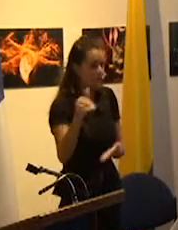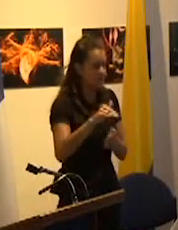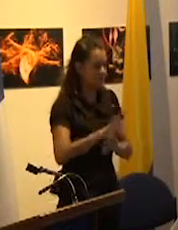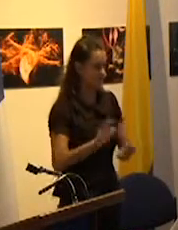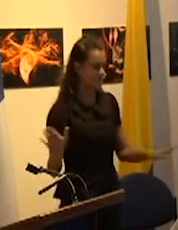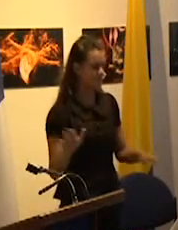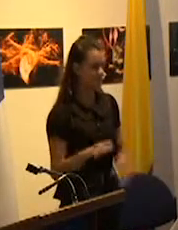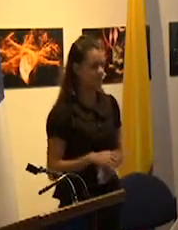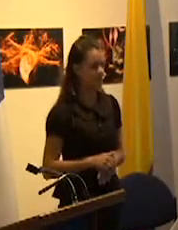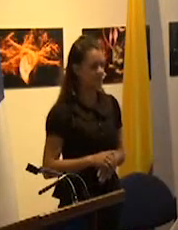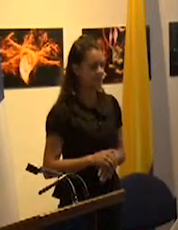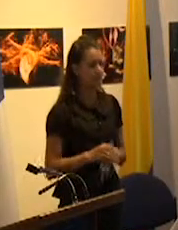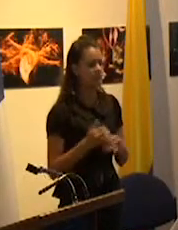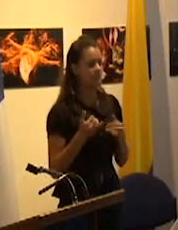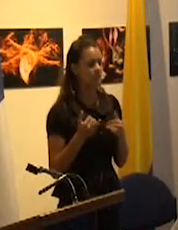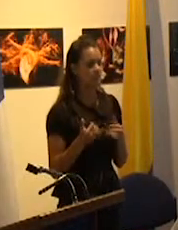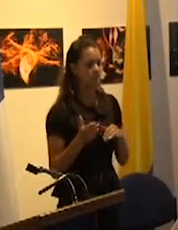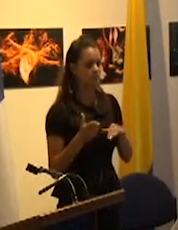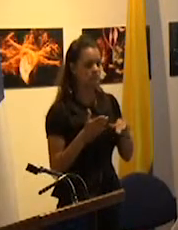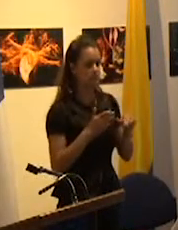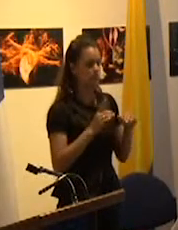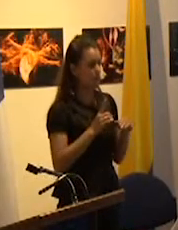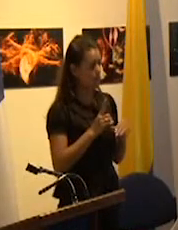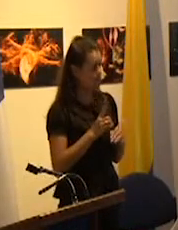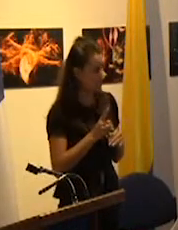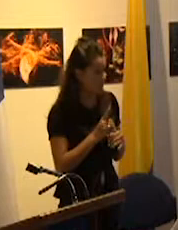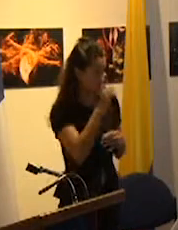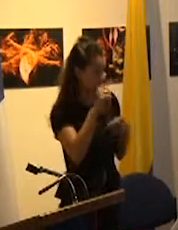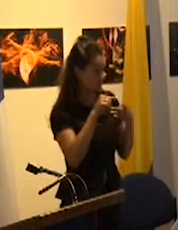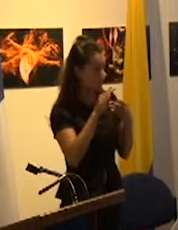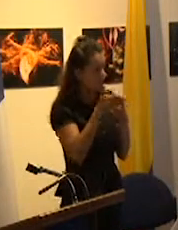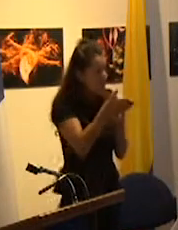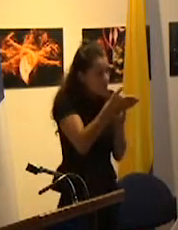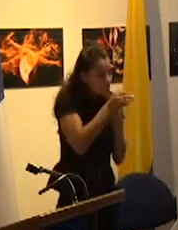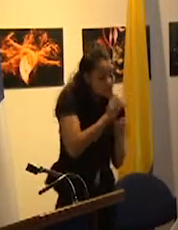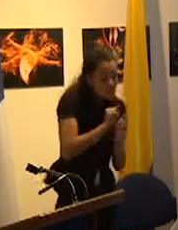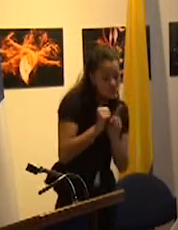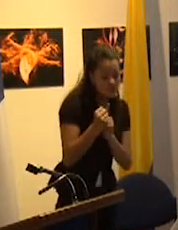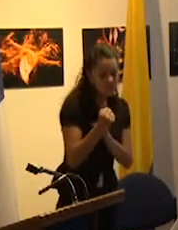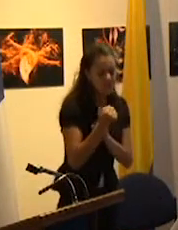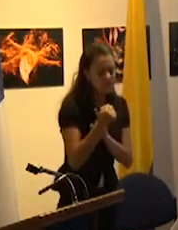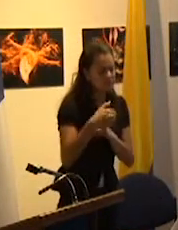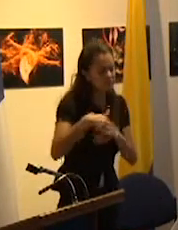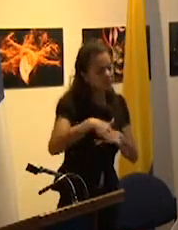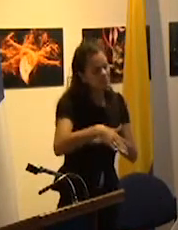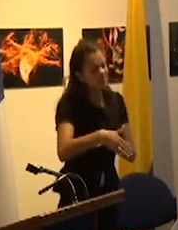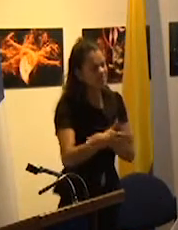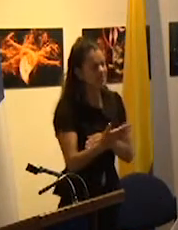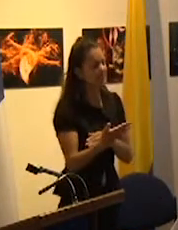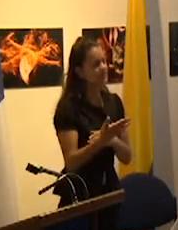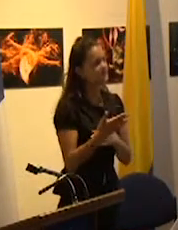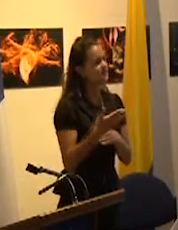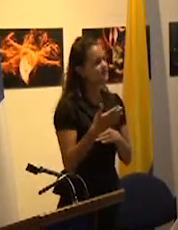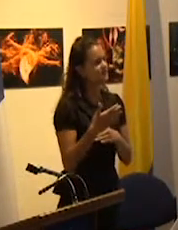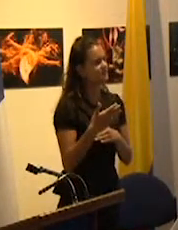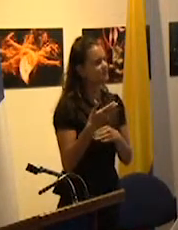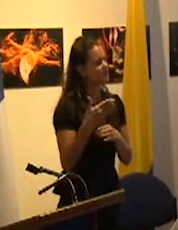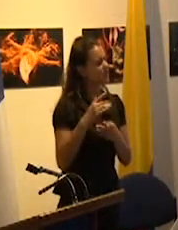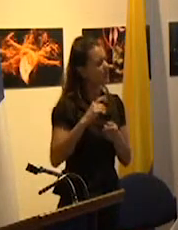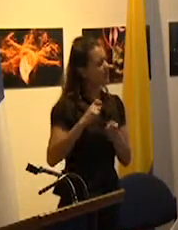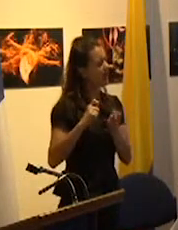las políticas de protección social implicaron la ruptura con la visión que las élites